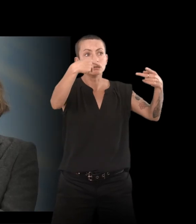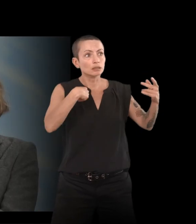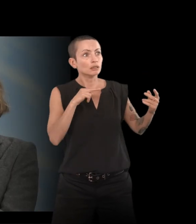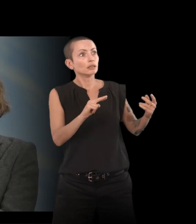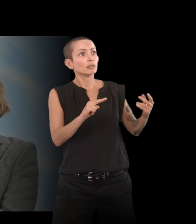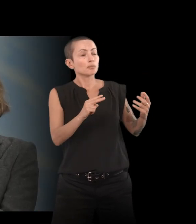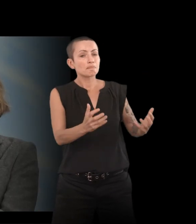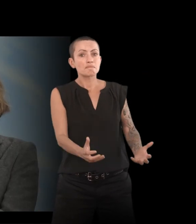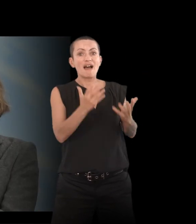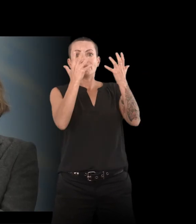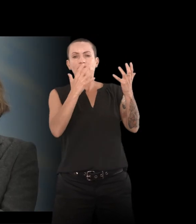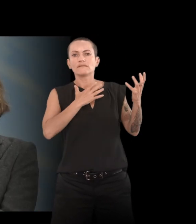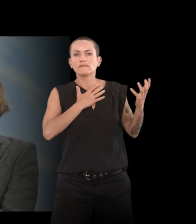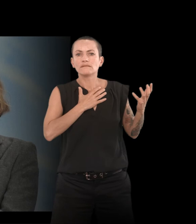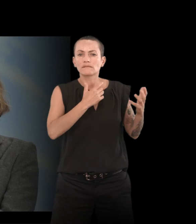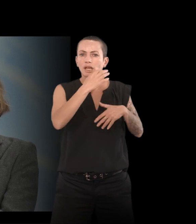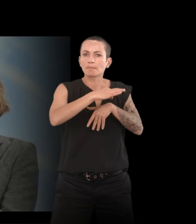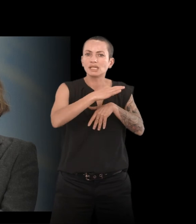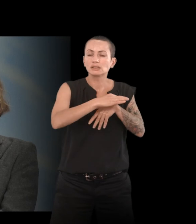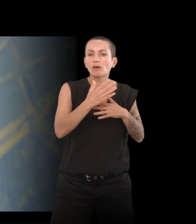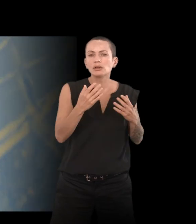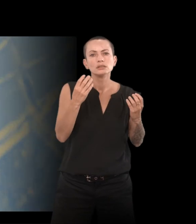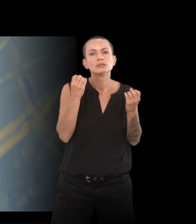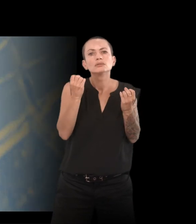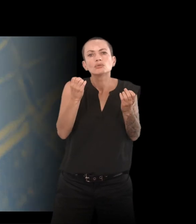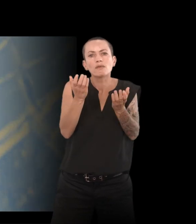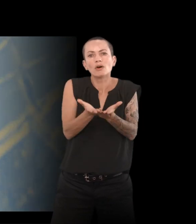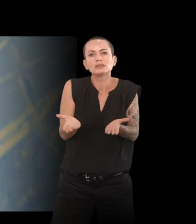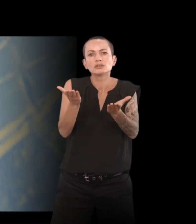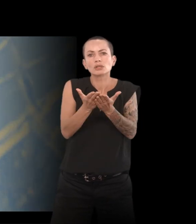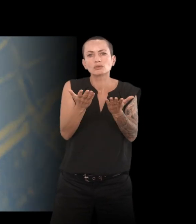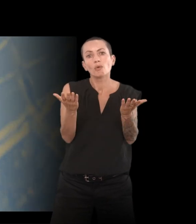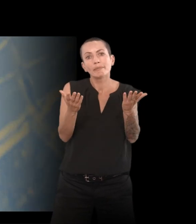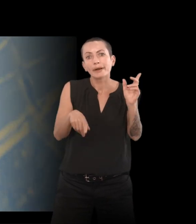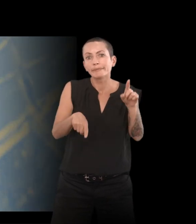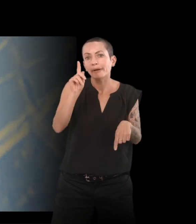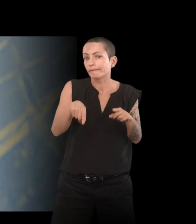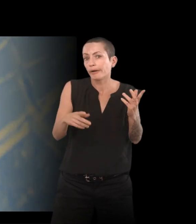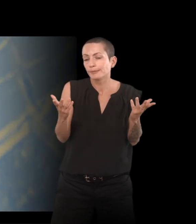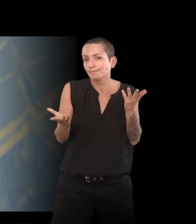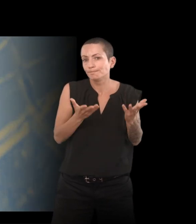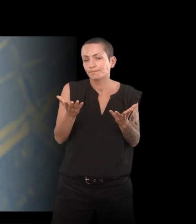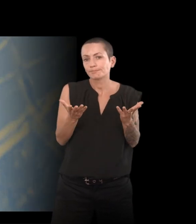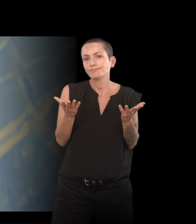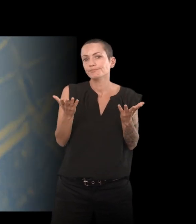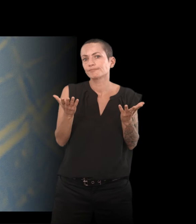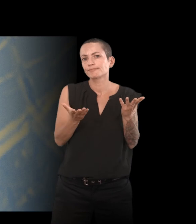énorme et qui, voilà, il y a plein de situations qui font que les choses parfois se passent de manière